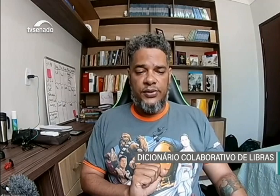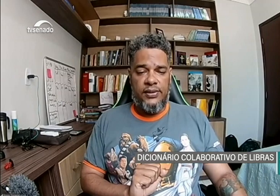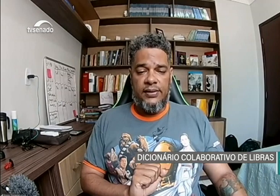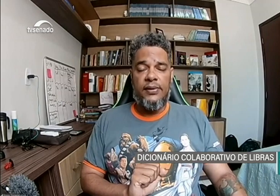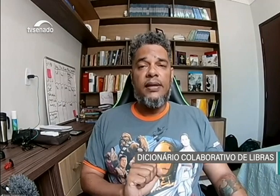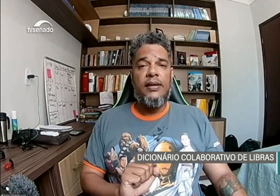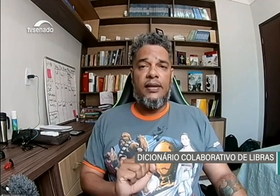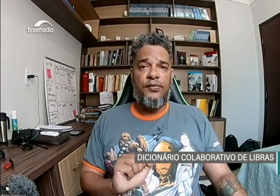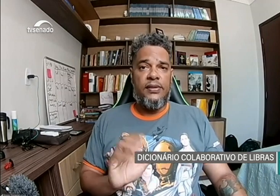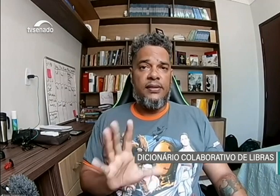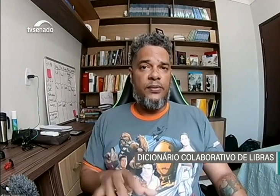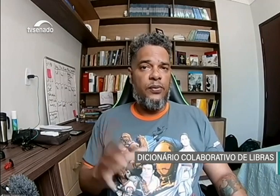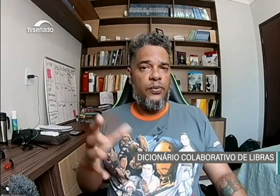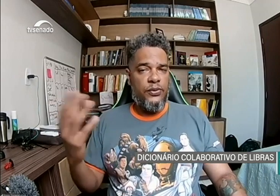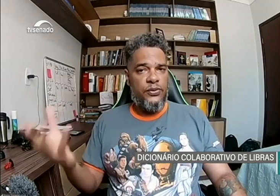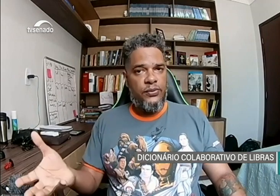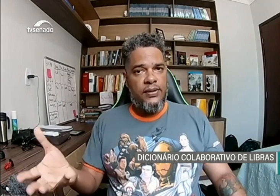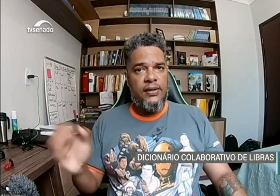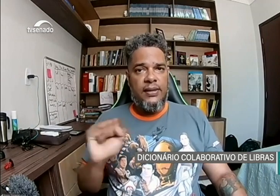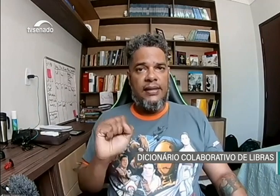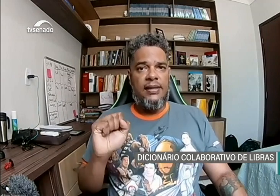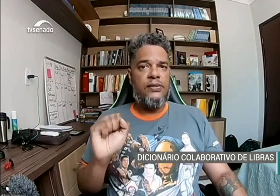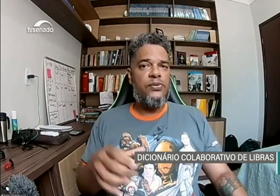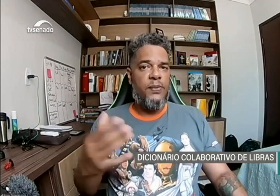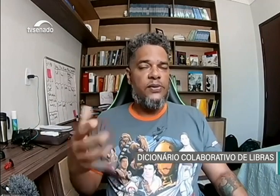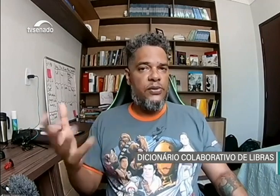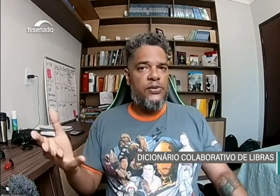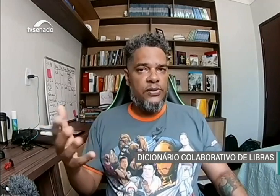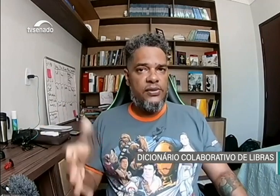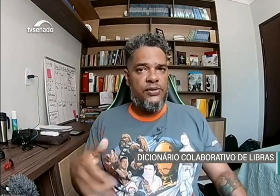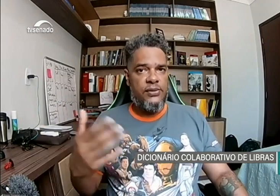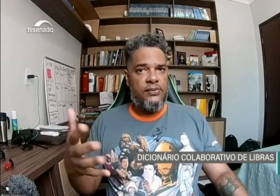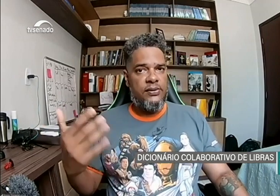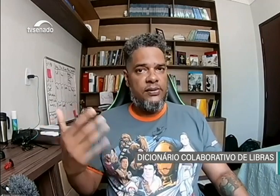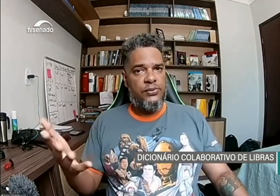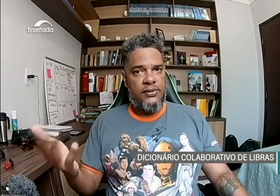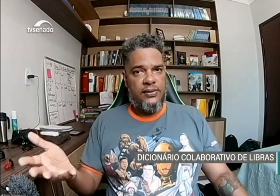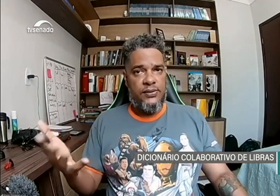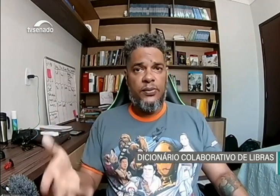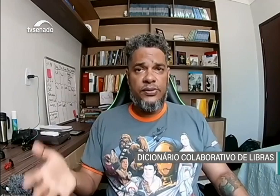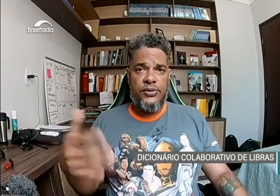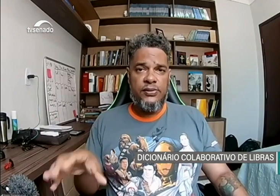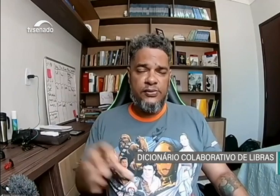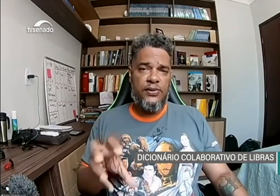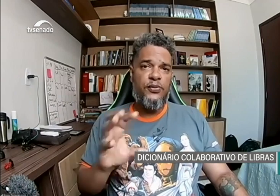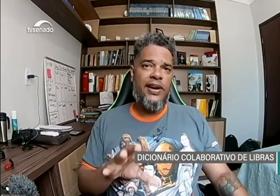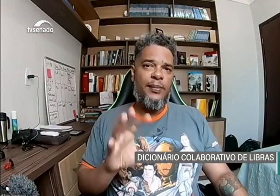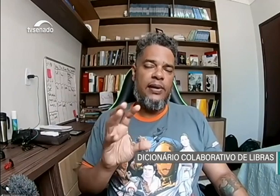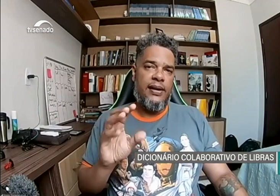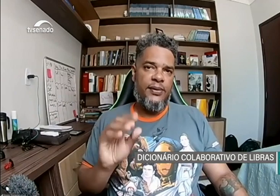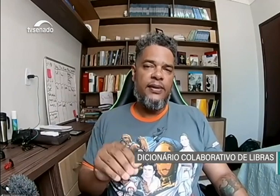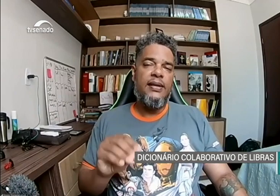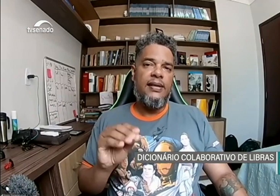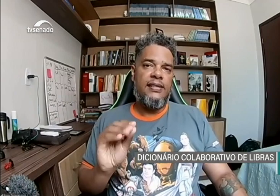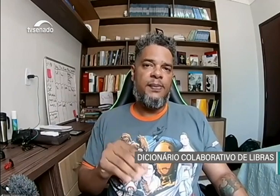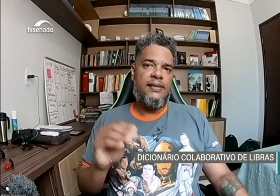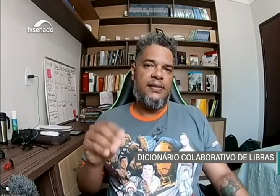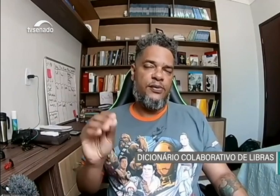Janeiro, e você tem um curso e pessoas surdas estão estudando nesse curso e estão desenvolvendo um vocabulário específico